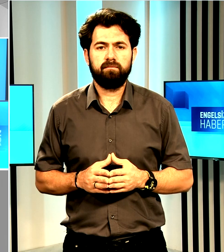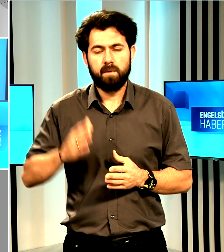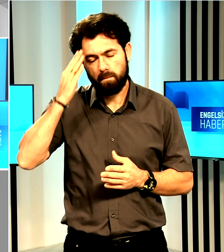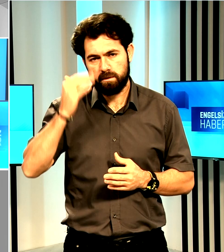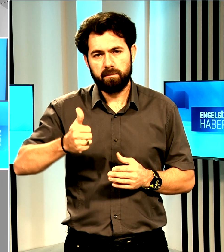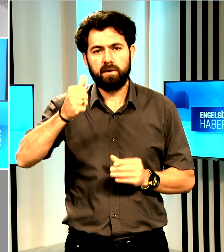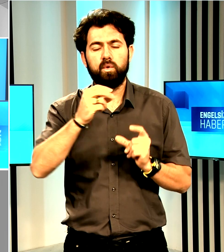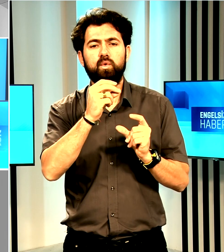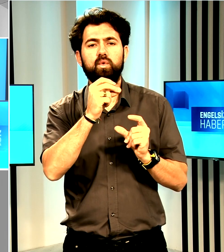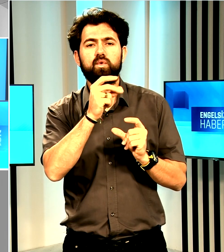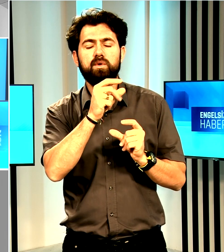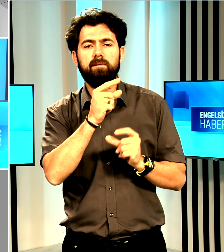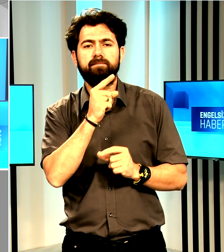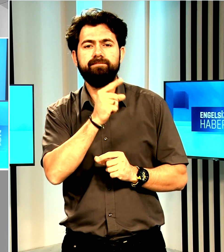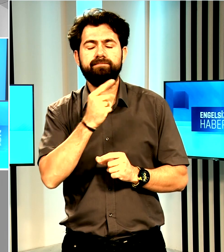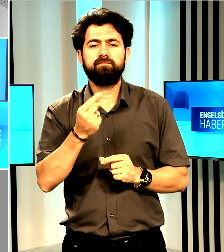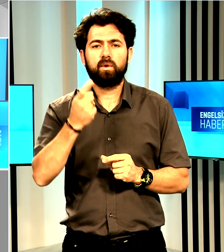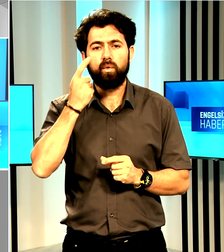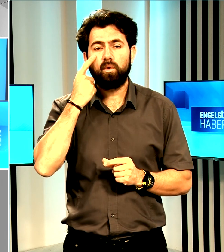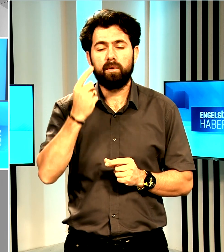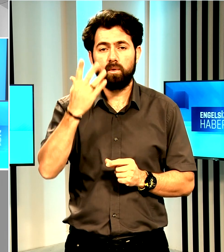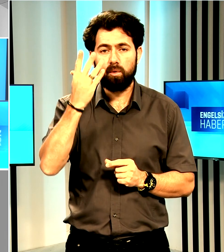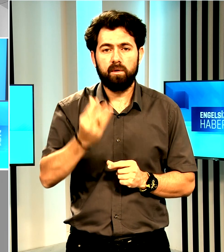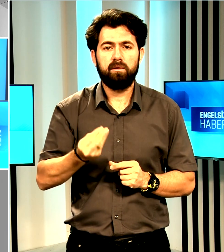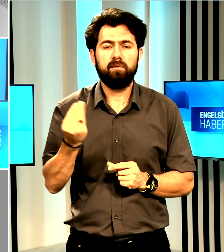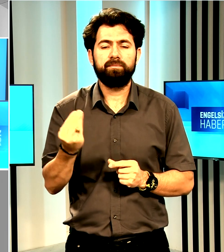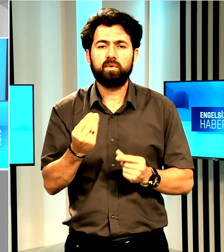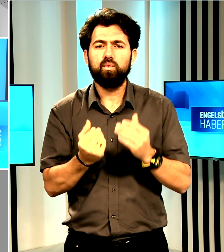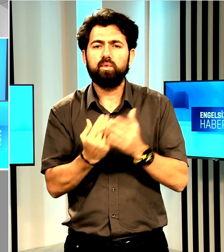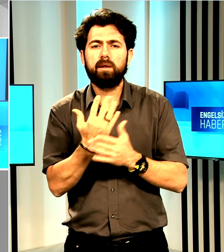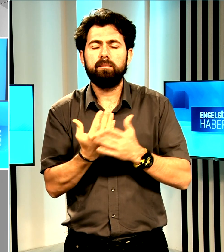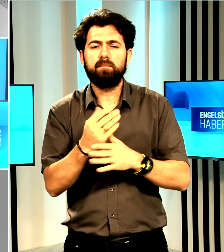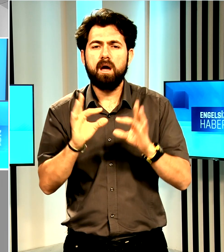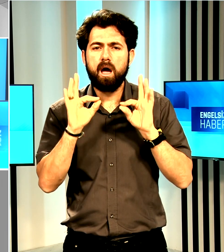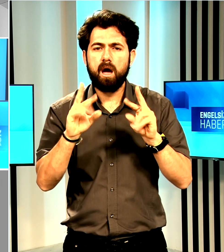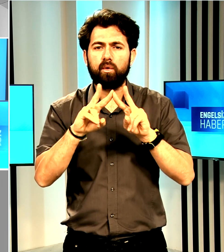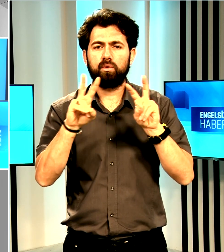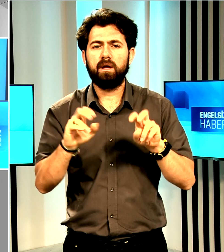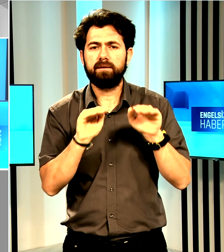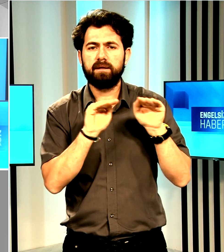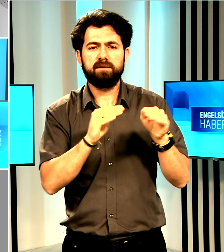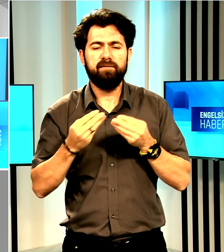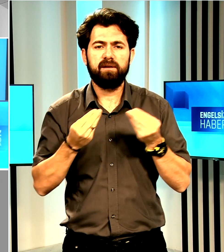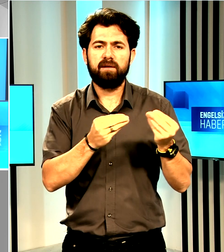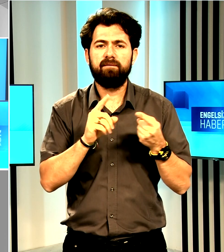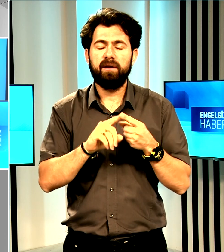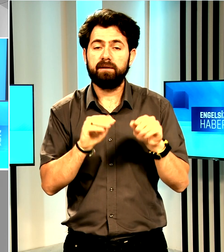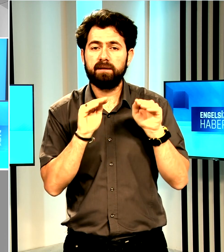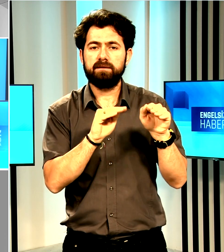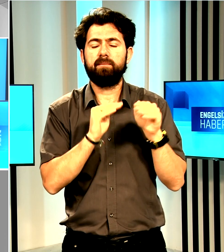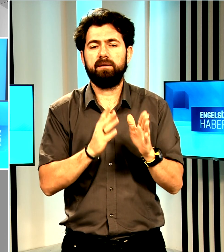Başbakan Ünal Üstel, hükümet olarak üretimi her alanda desteklediklerini ve